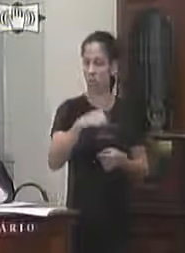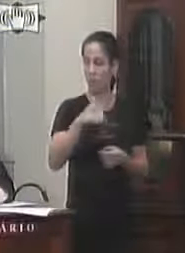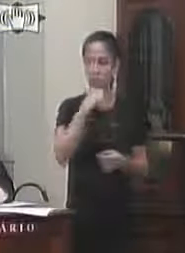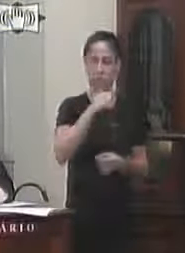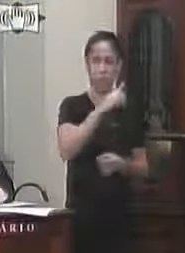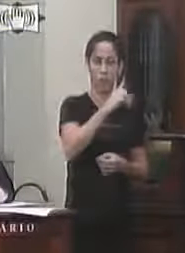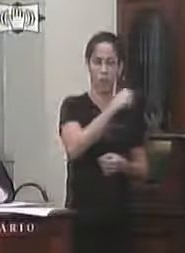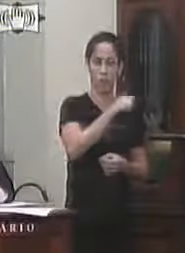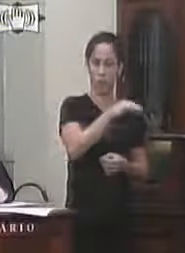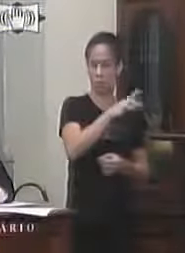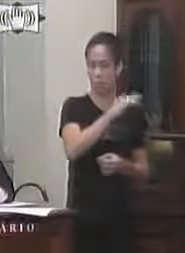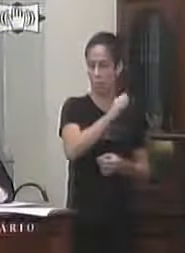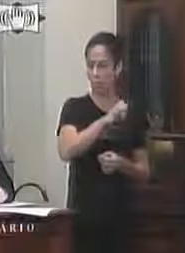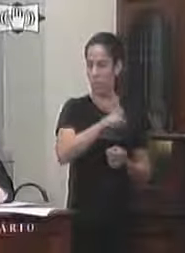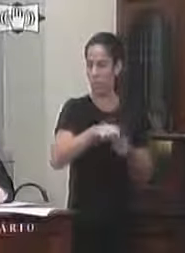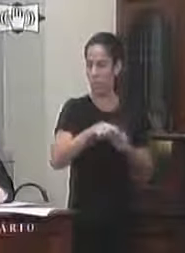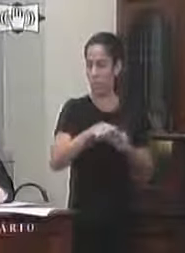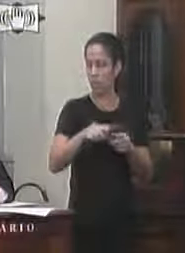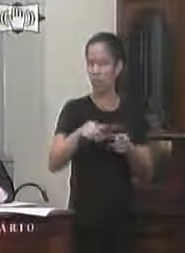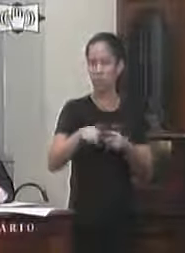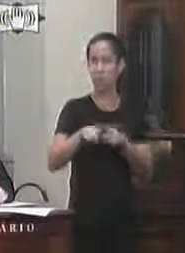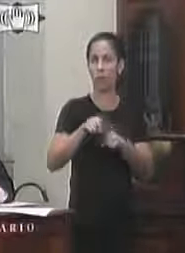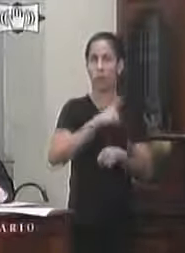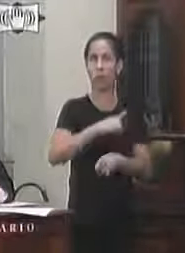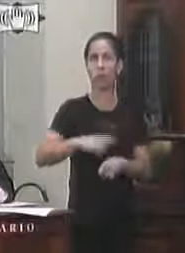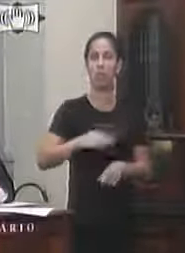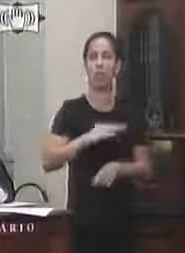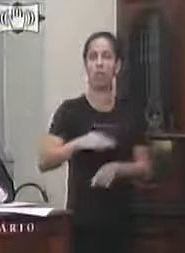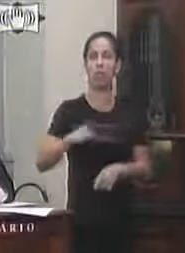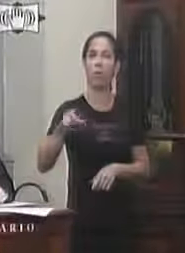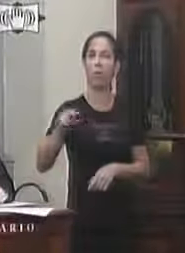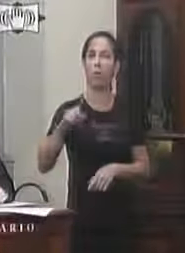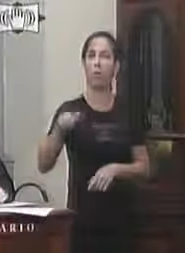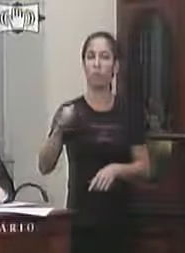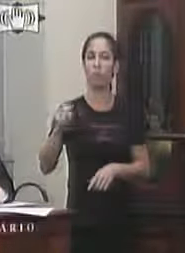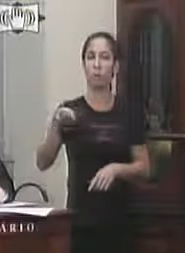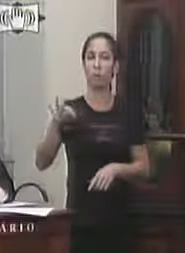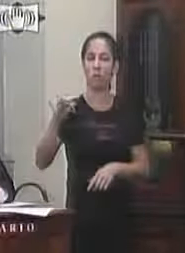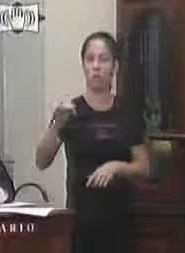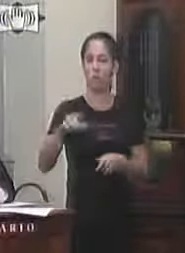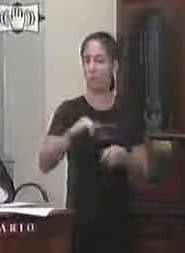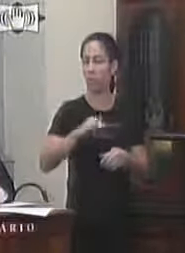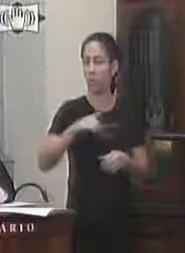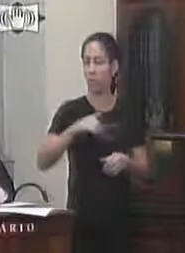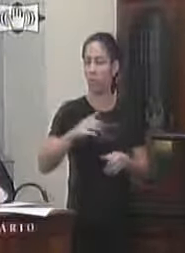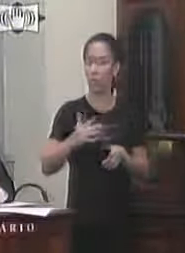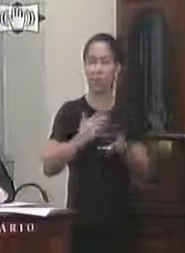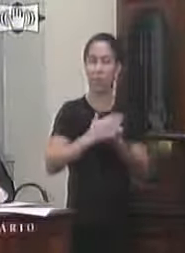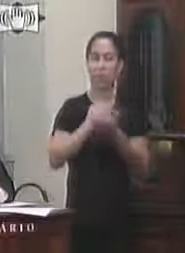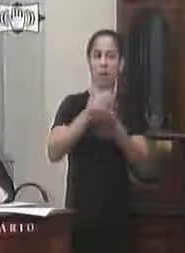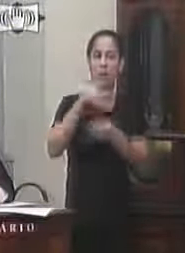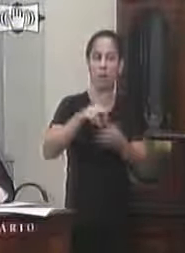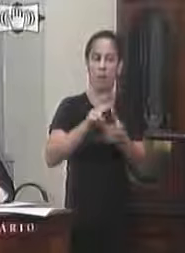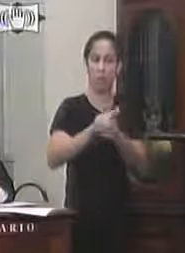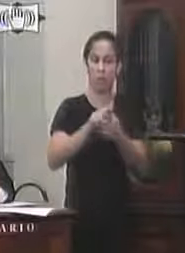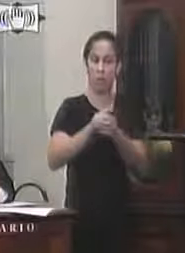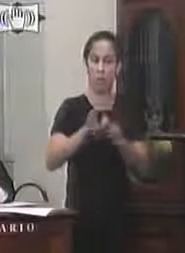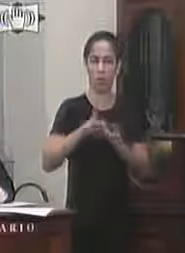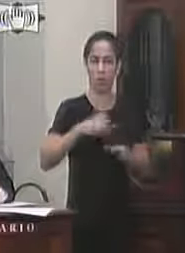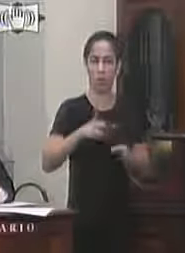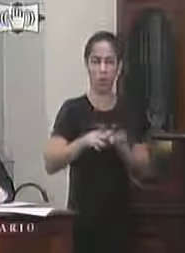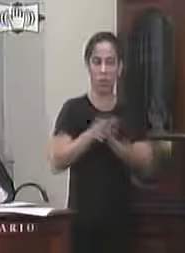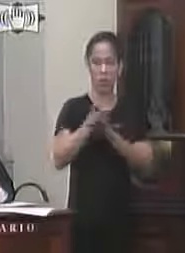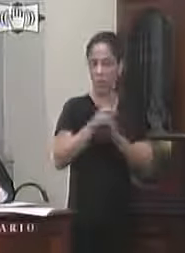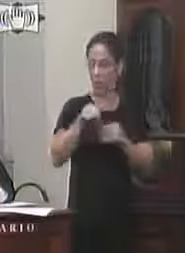Damares Regina Alves e com o excelentíssimo deputado federal Luiz Antônio foi levantada a questão do fortalecimento dos municípios que já possuem conselho